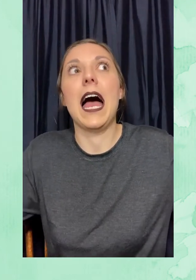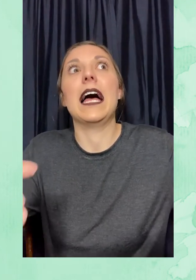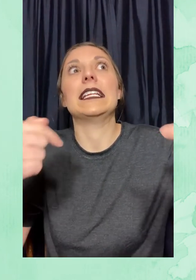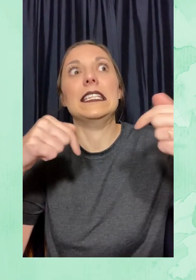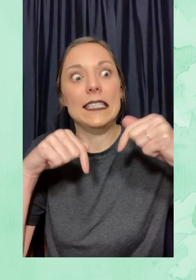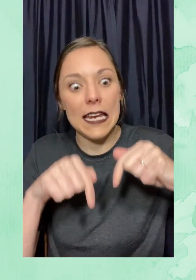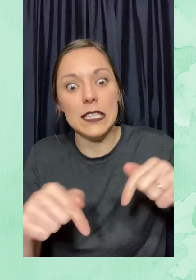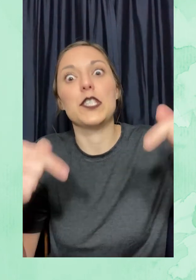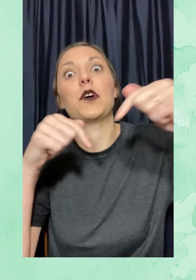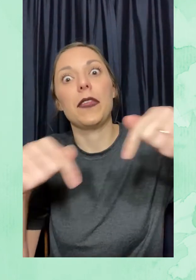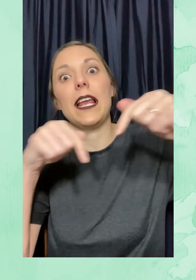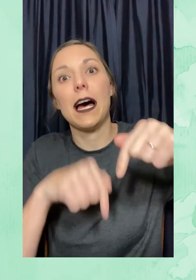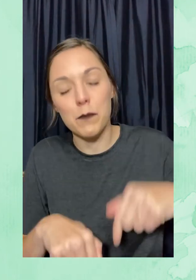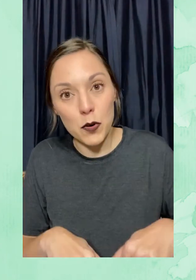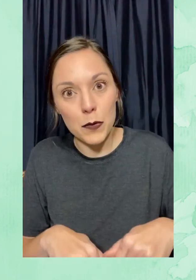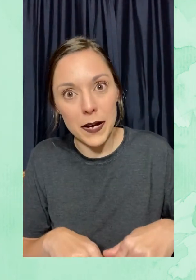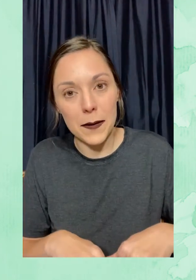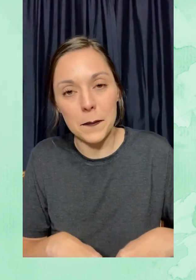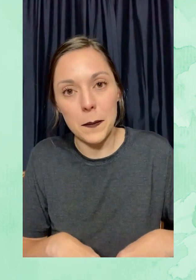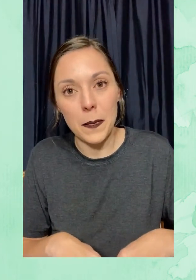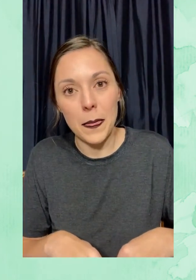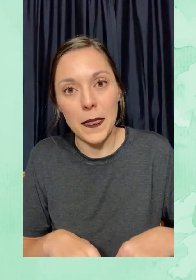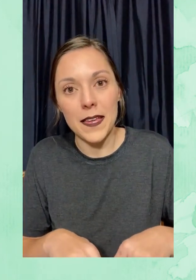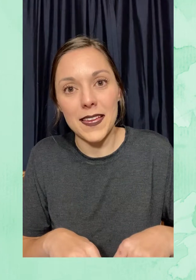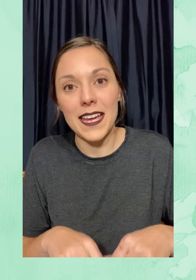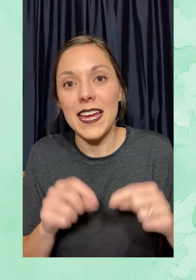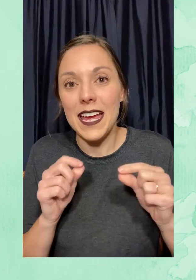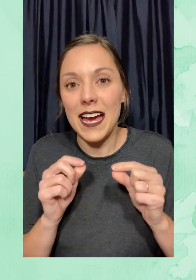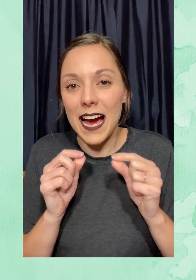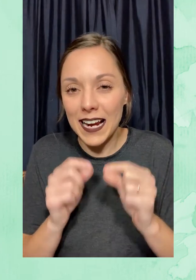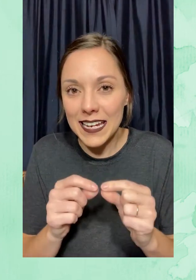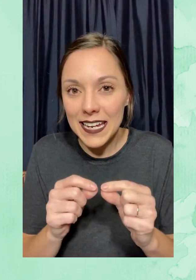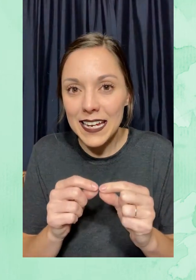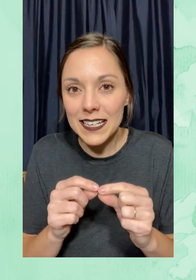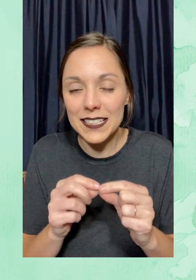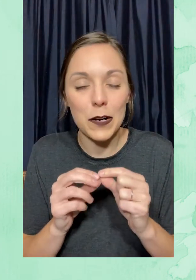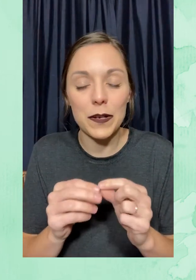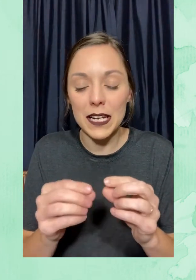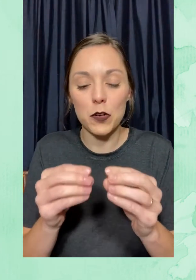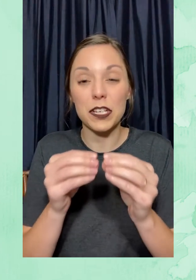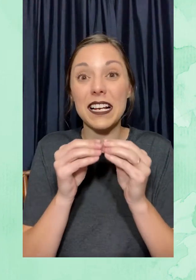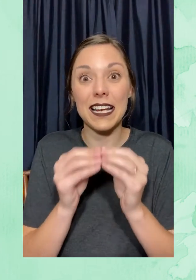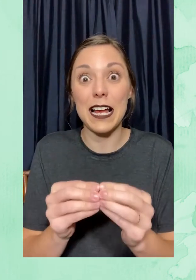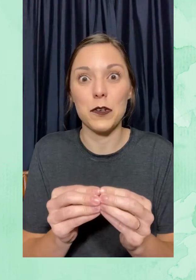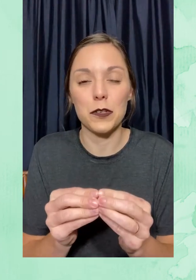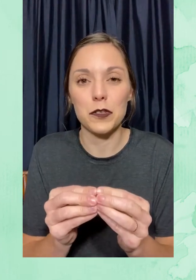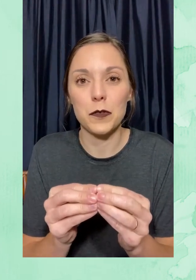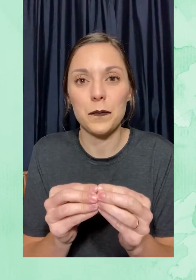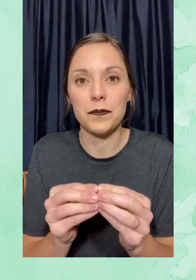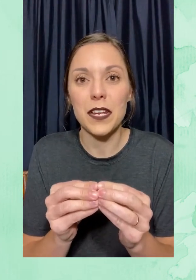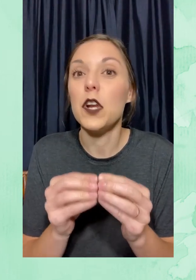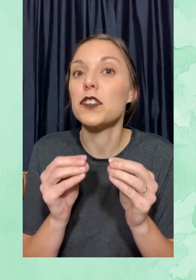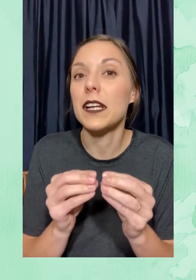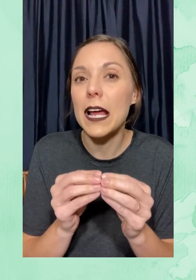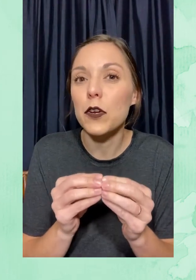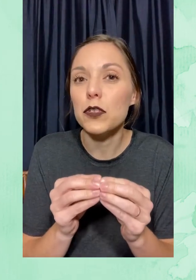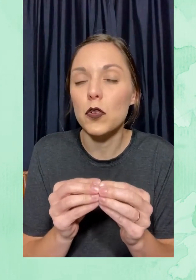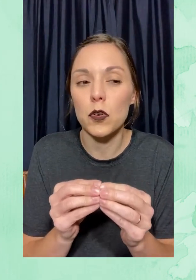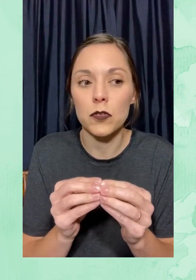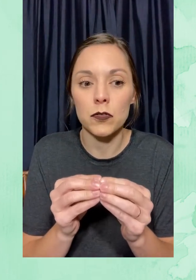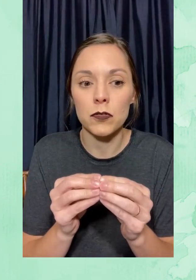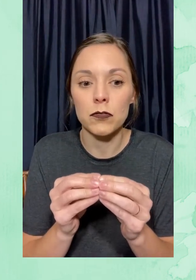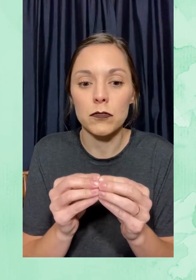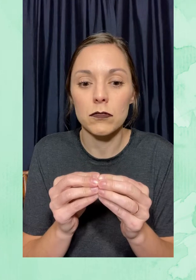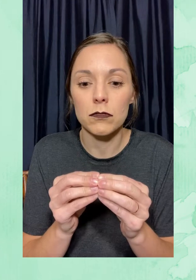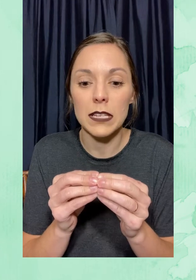dentro de la pulpa. Aquí se encuentran los granos. Los granos